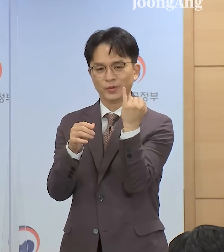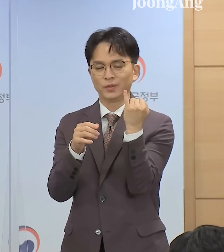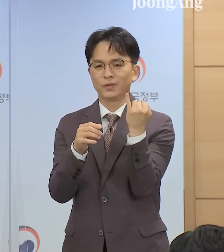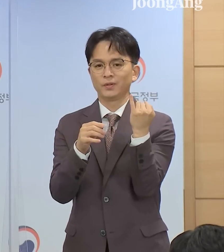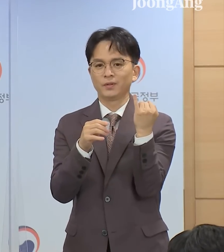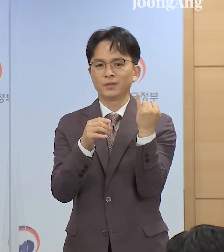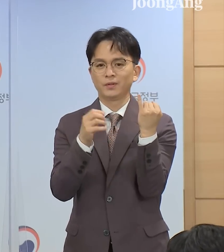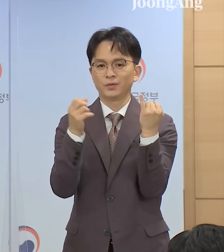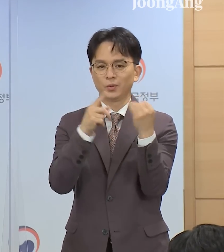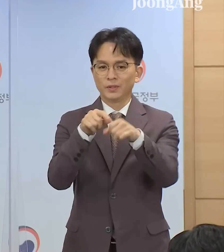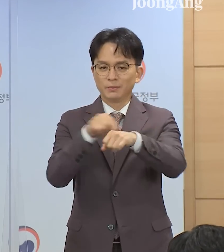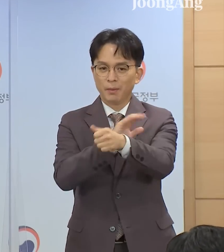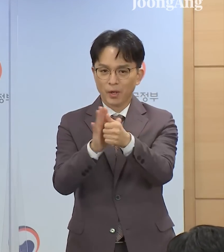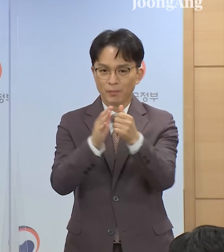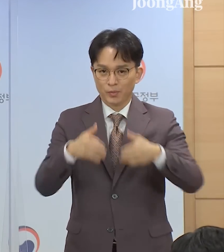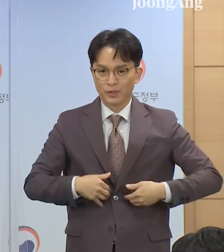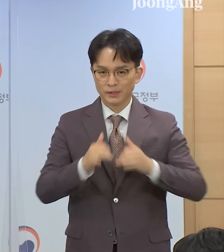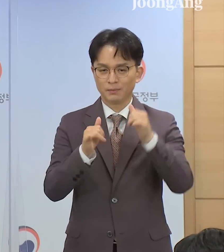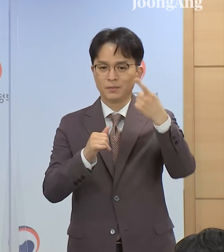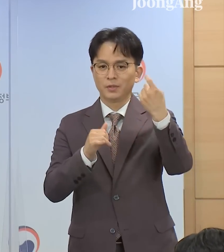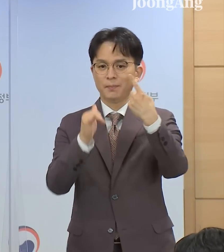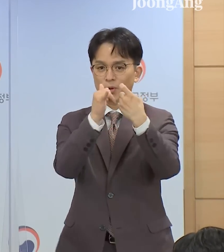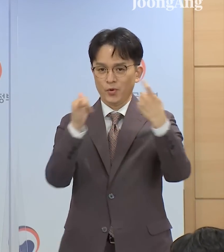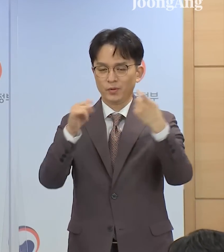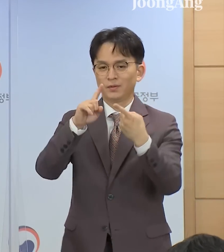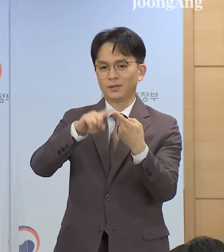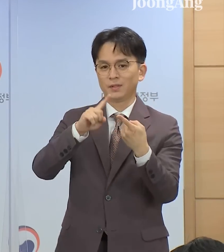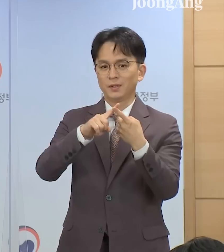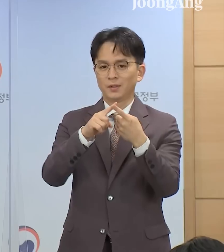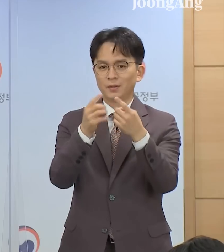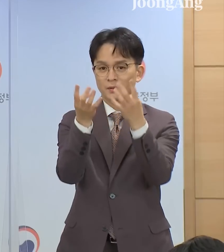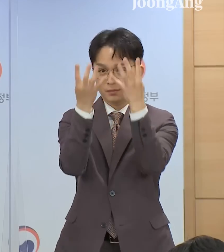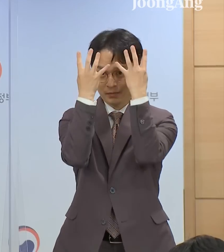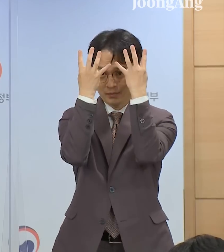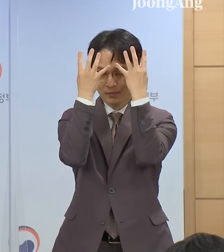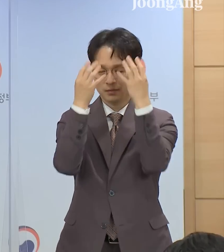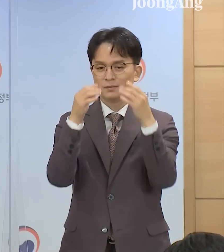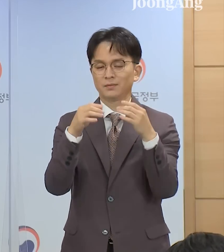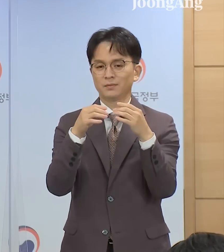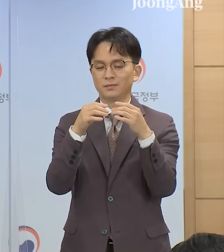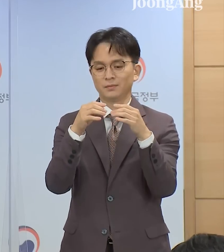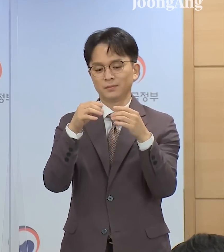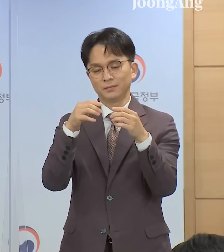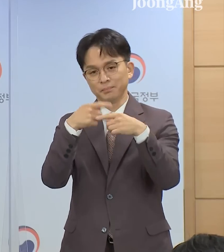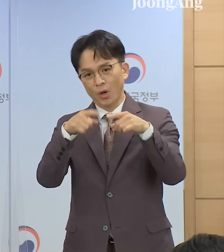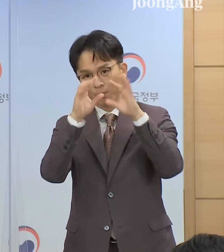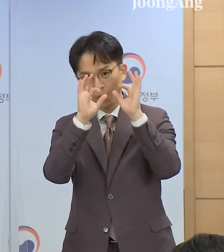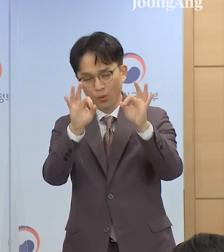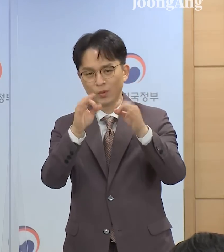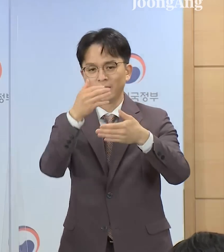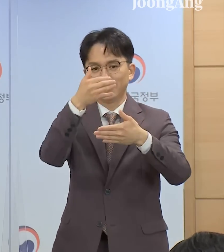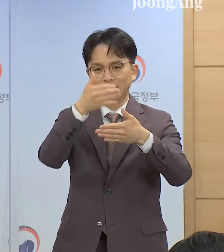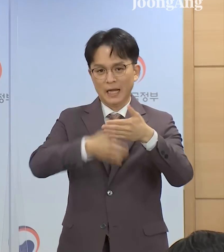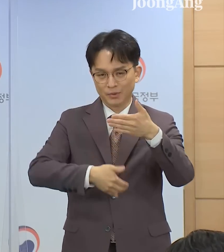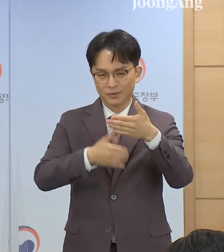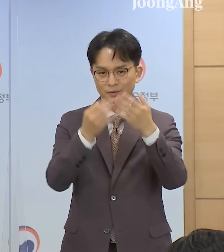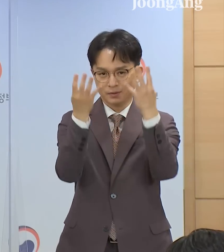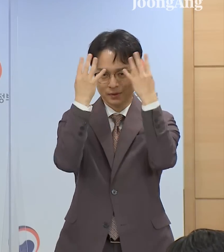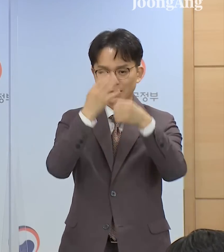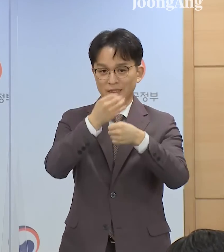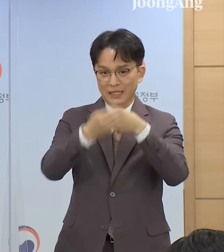배려가 필요한 수용자 11명에 대해서도 형집행률의 정도에 따라서 남은 형의 집행을 면제하거나